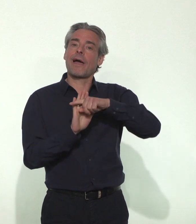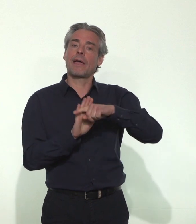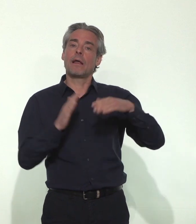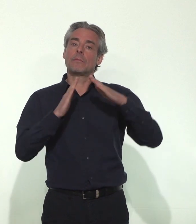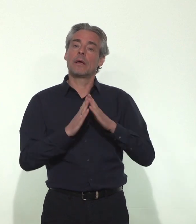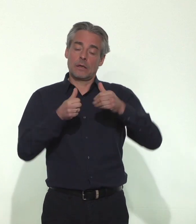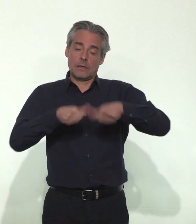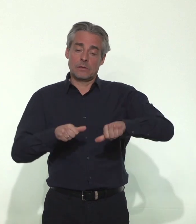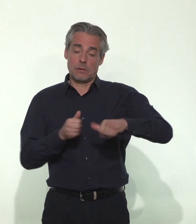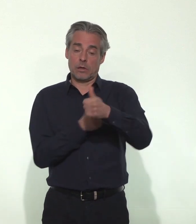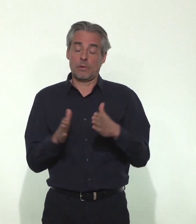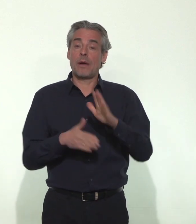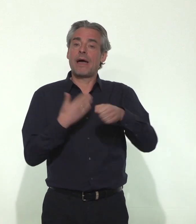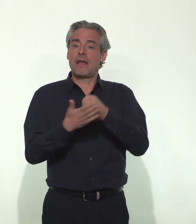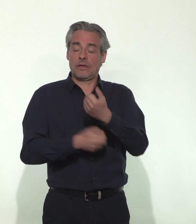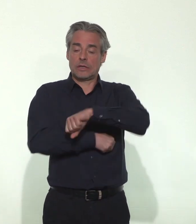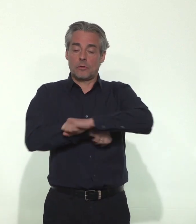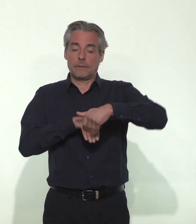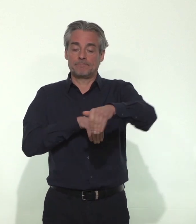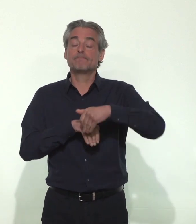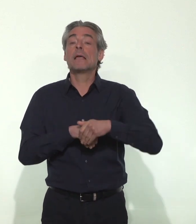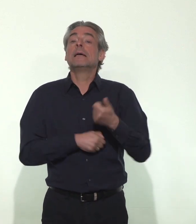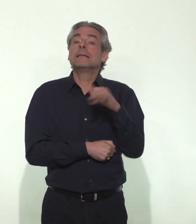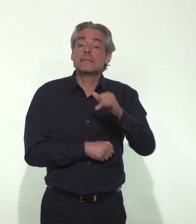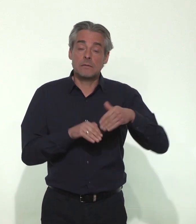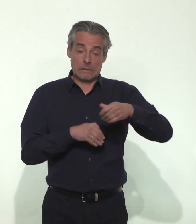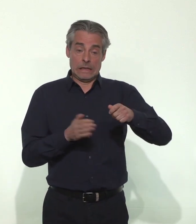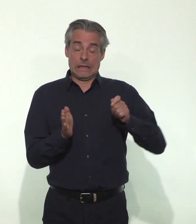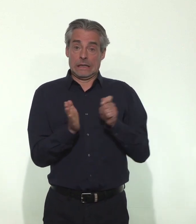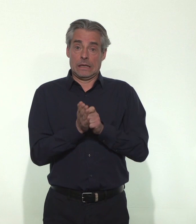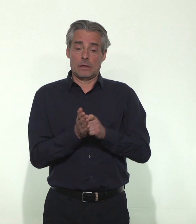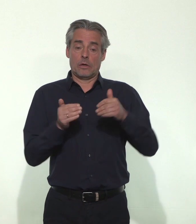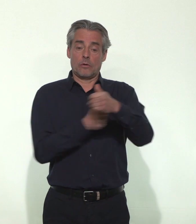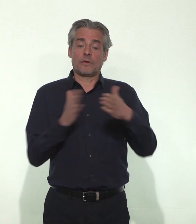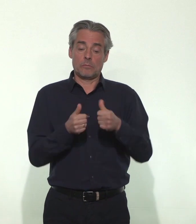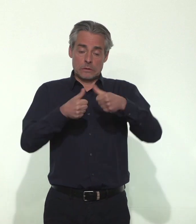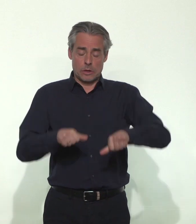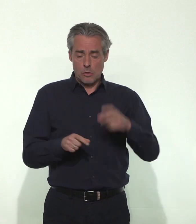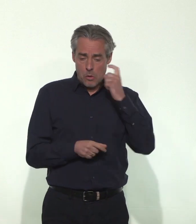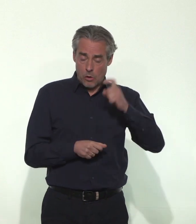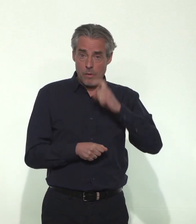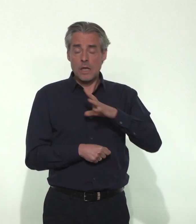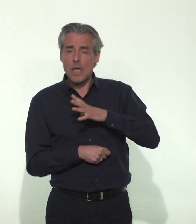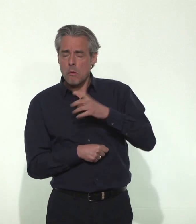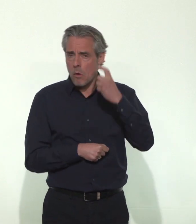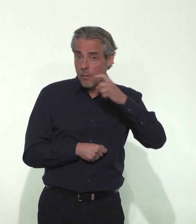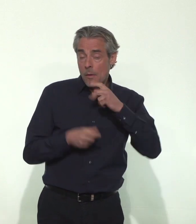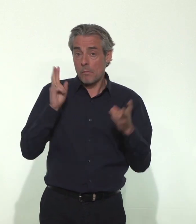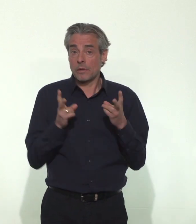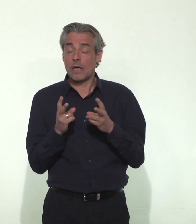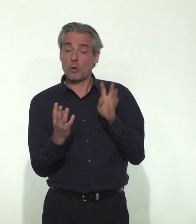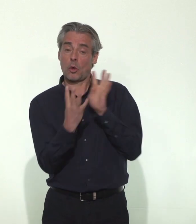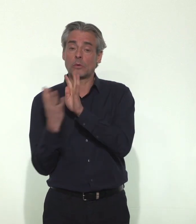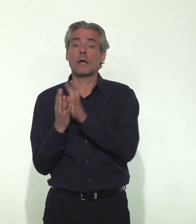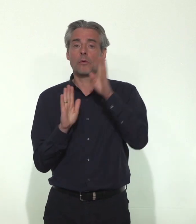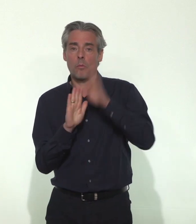dès la fin de cette semaine. Si, à compter du confinement strict observé, il y a eu moins de contacts entre